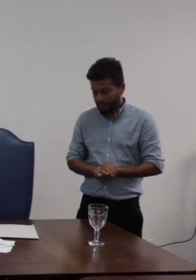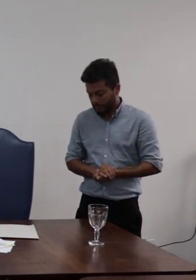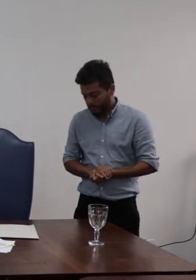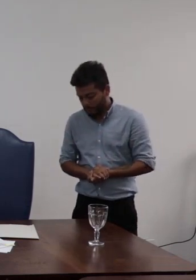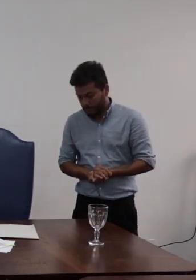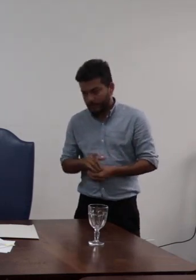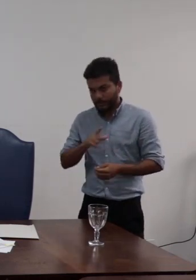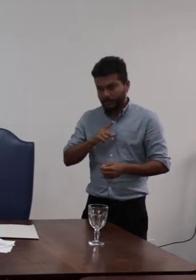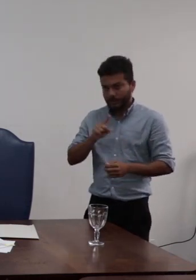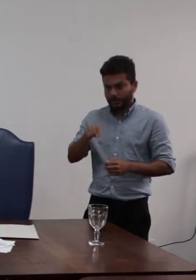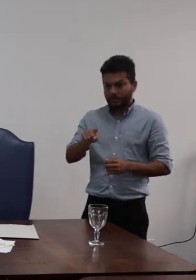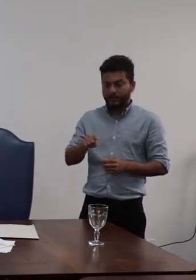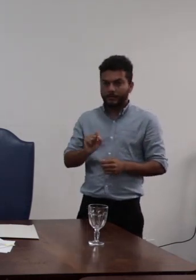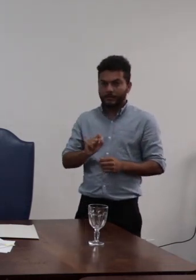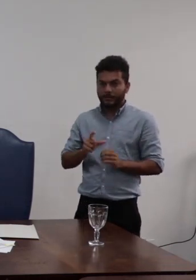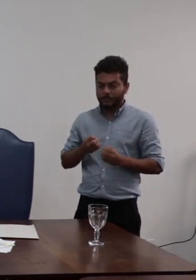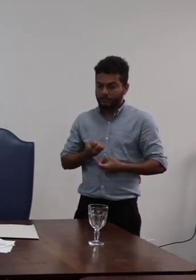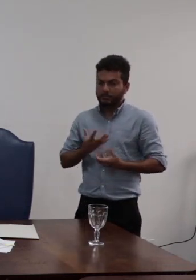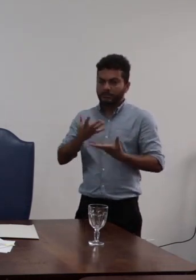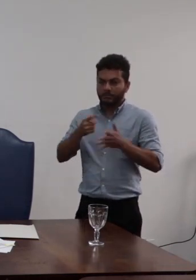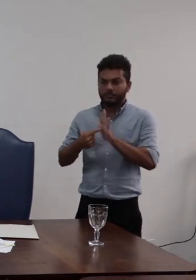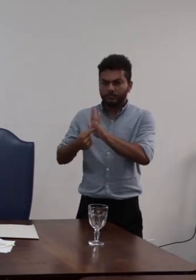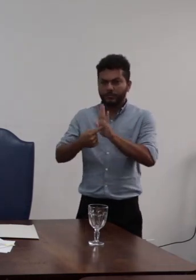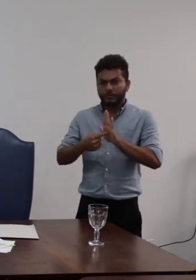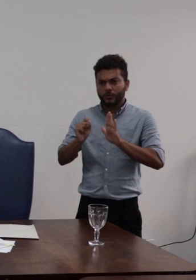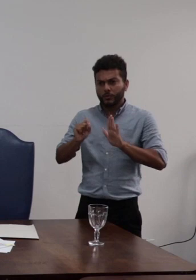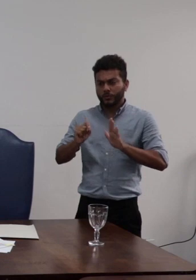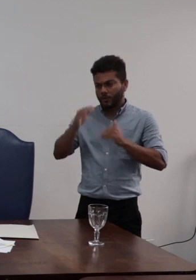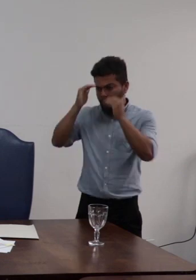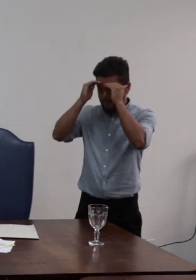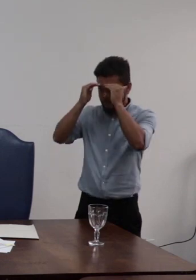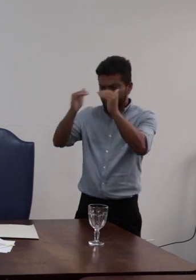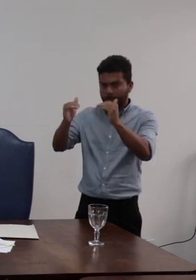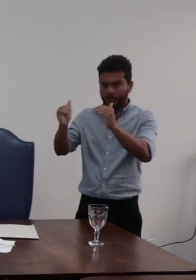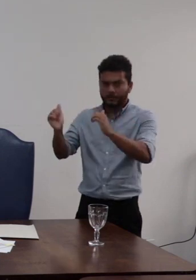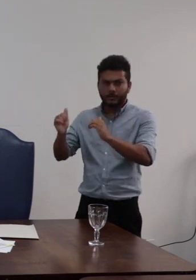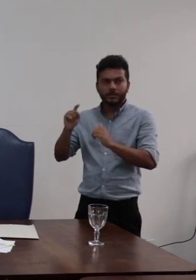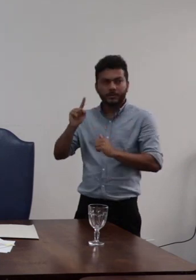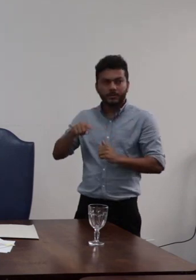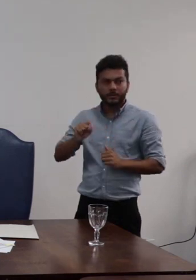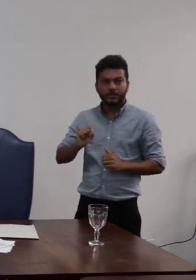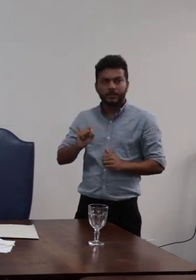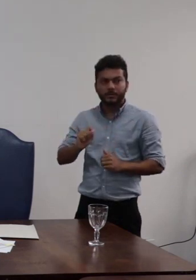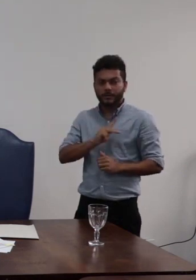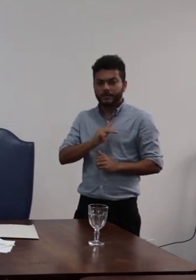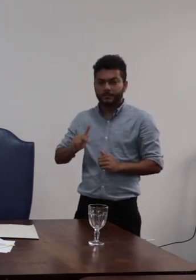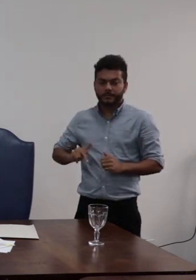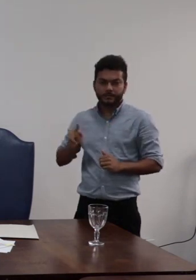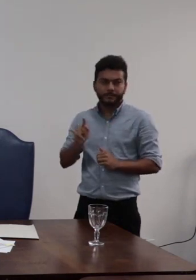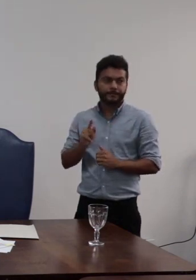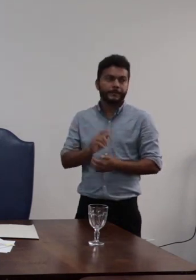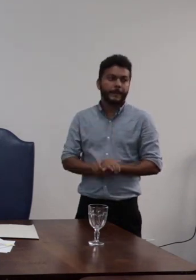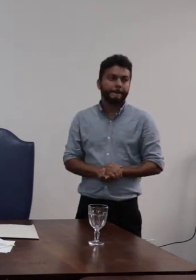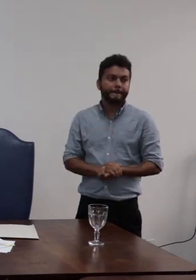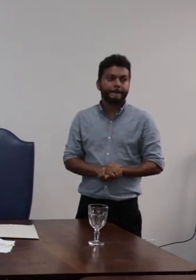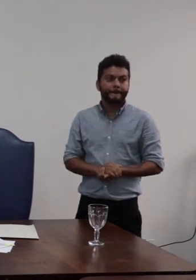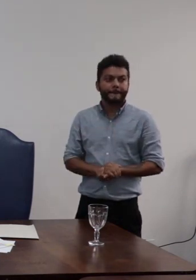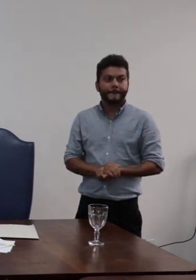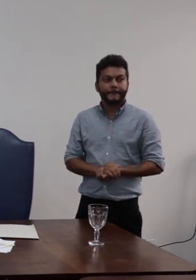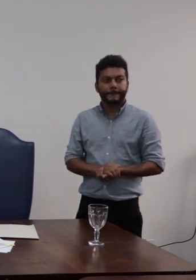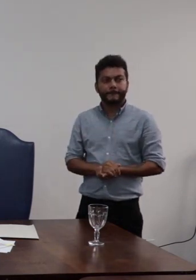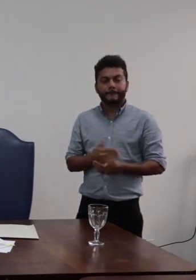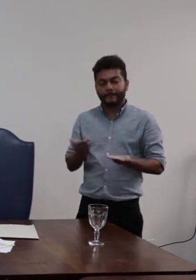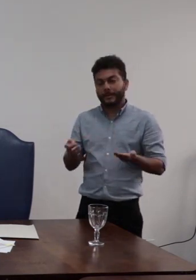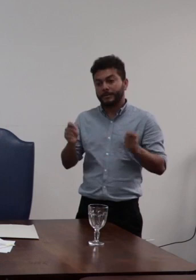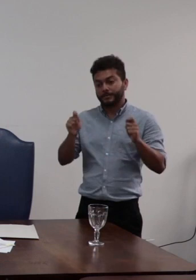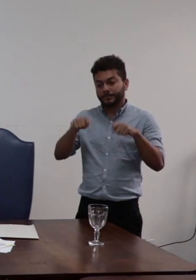manifestação da autoridade máxima que lavou aquele presente ele poderia pelo esforço